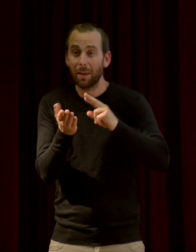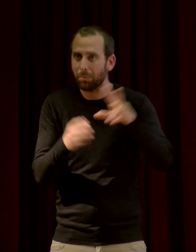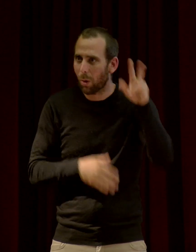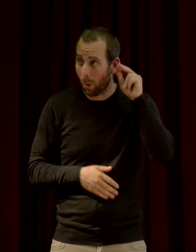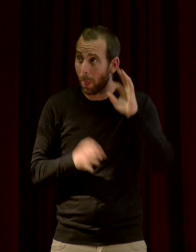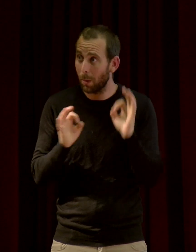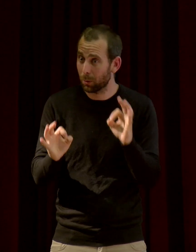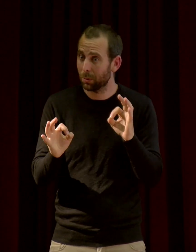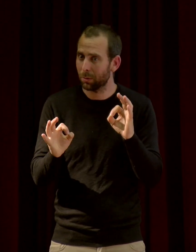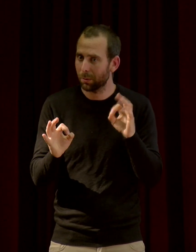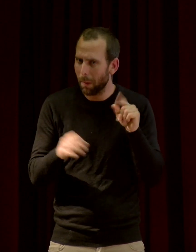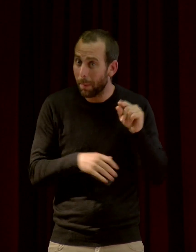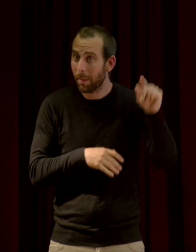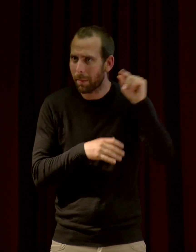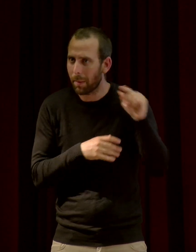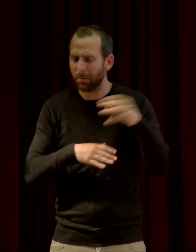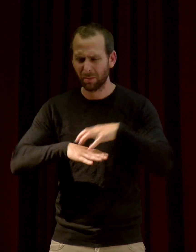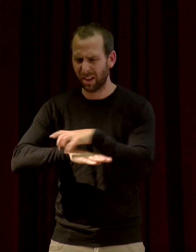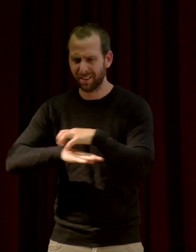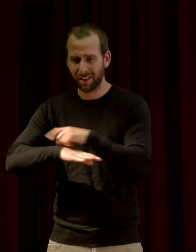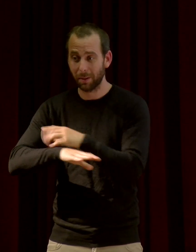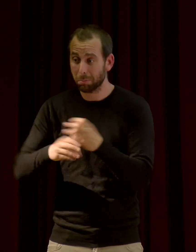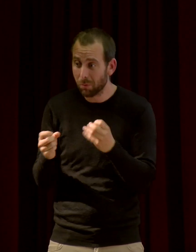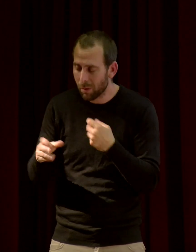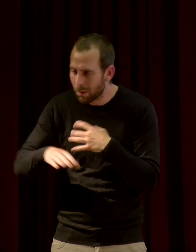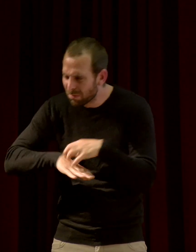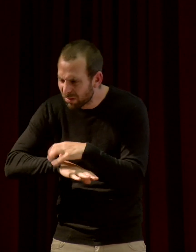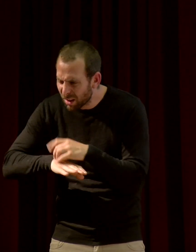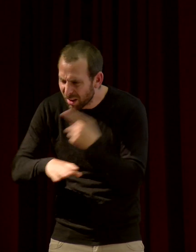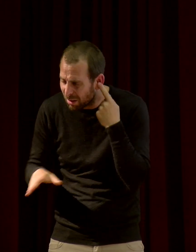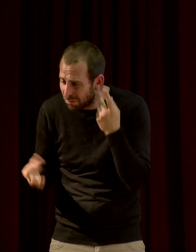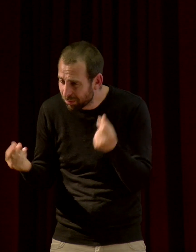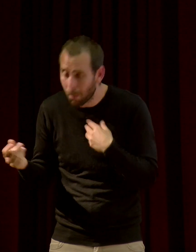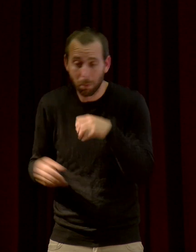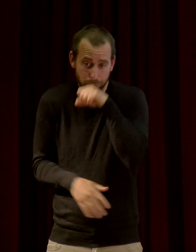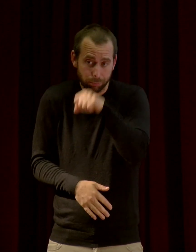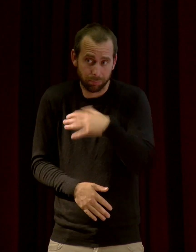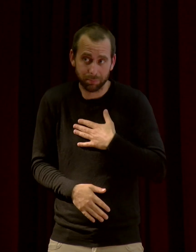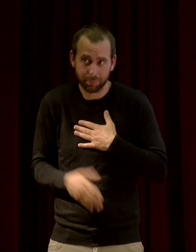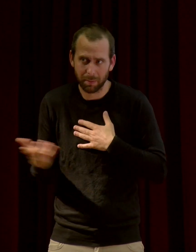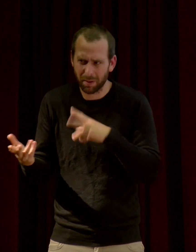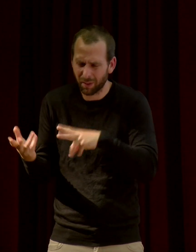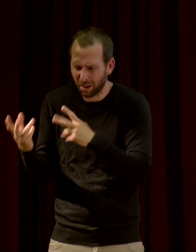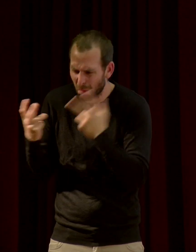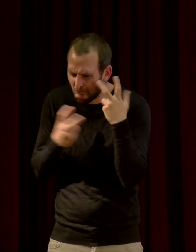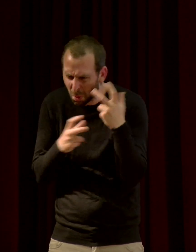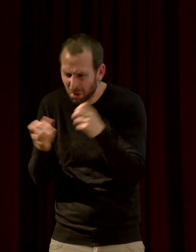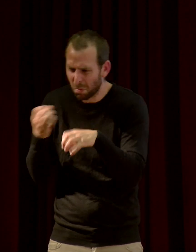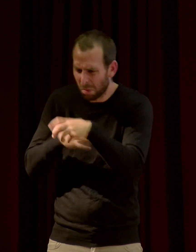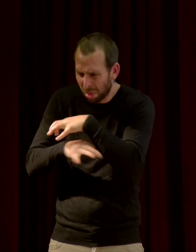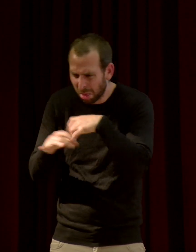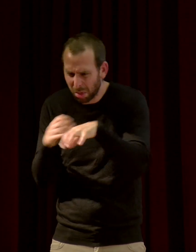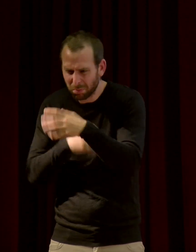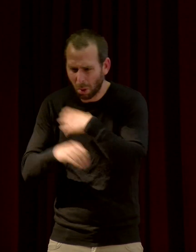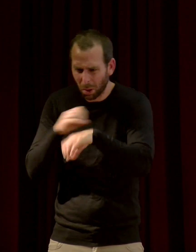bien, aussi. Alors que des sons d'insectes, quelquefois, moi, je les adore. Mais je comprends qu'on n'aime pas parce que c'est plus bruité, un peu